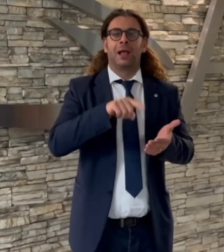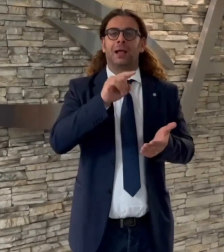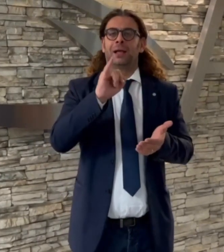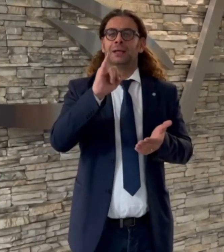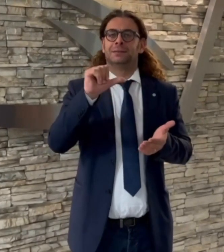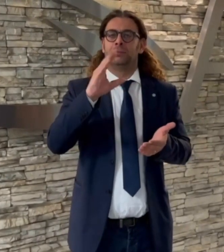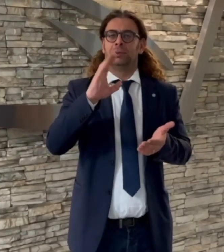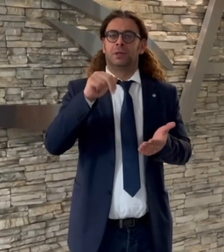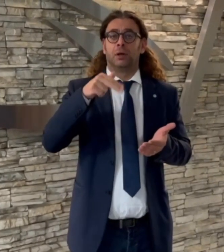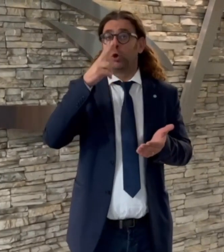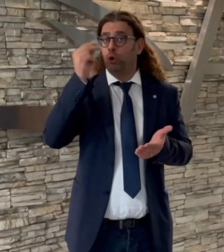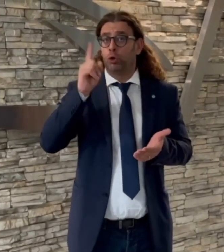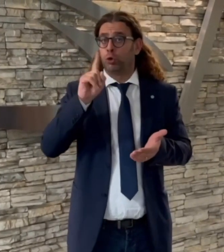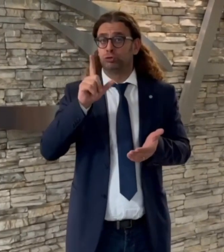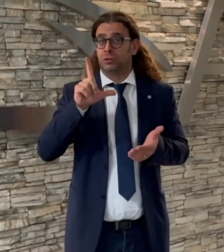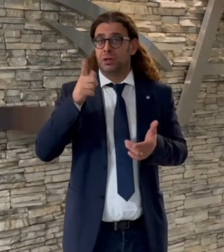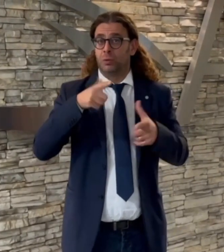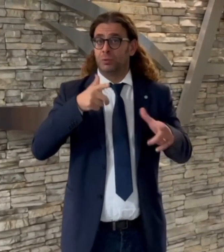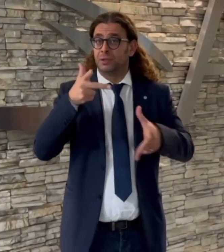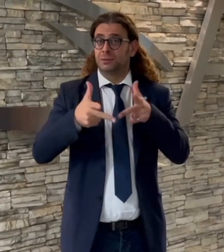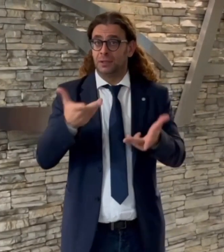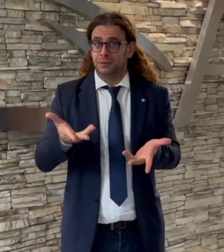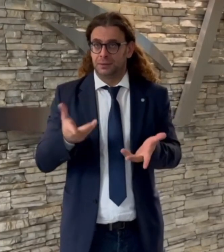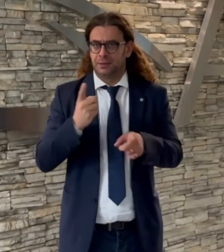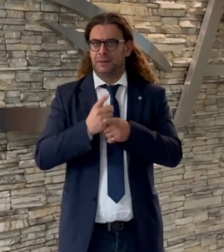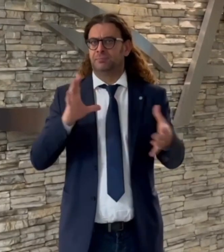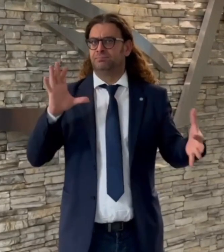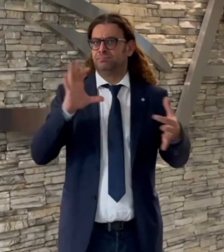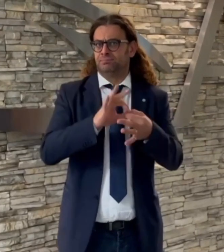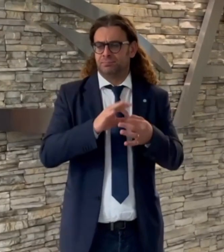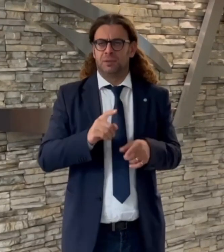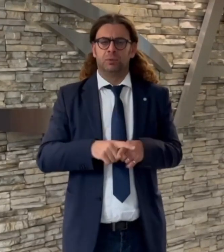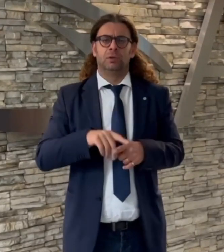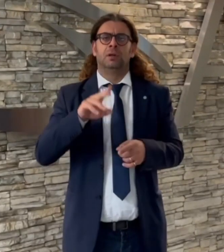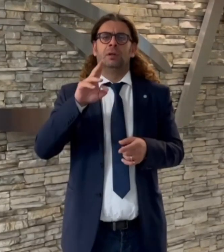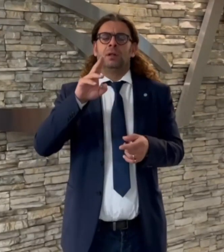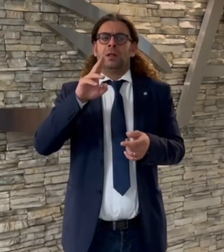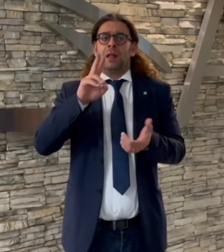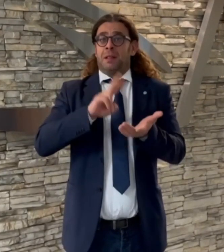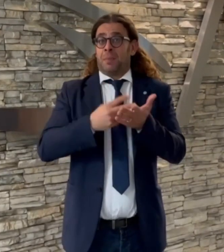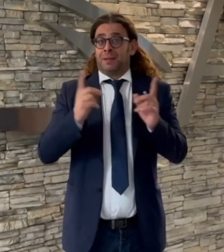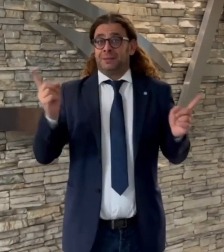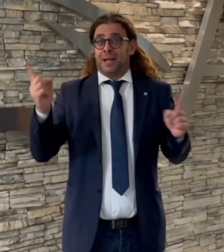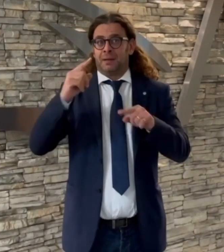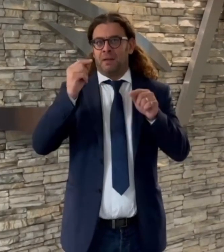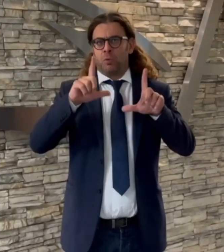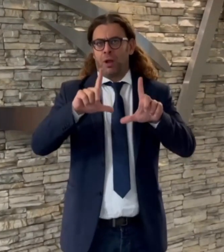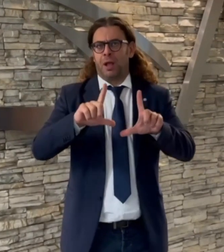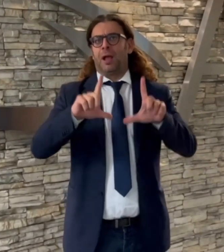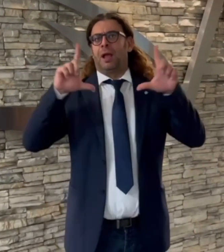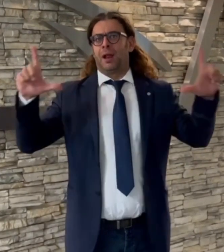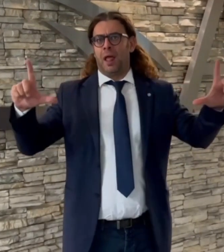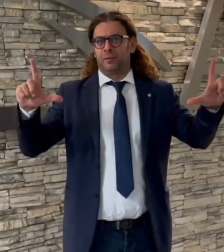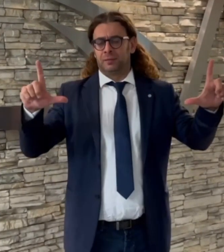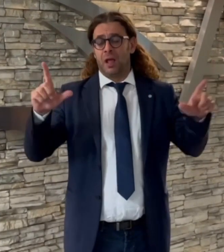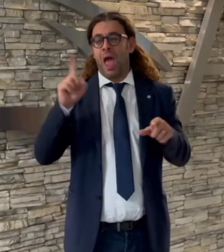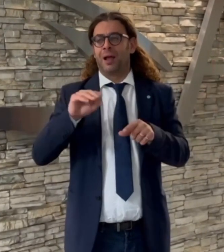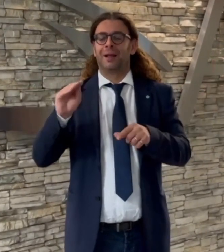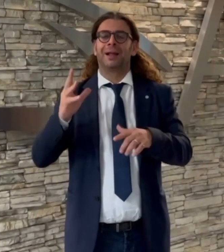riquadro picture-in-picture dell'interprete dovrebbe essere ingrandito, pensando magari di rivolgersi alle case produttrici di televisori affinché sia prevista di